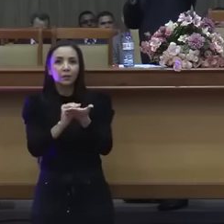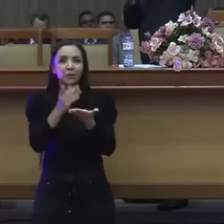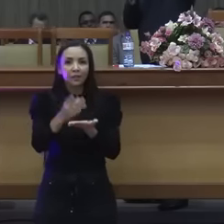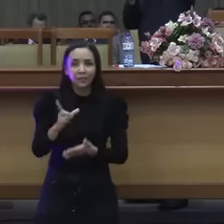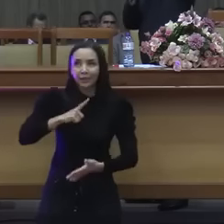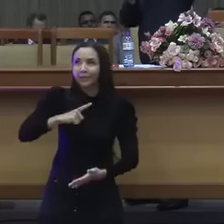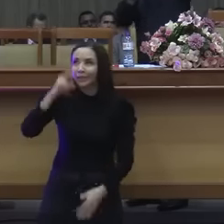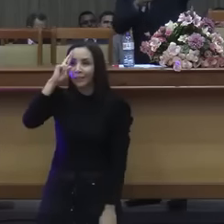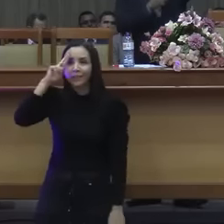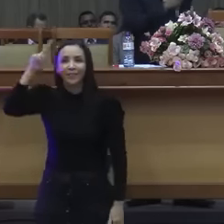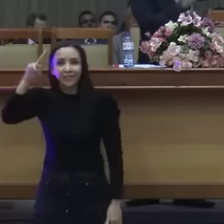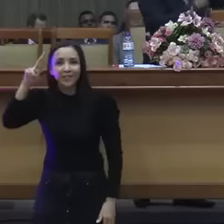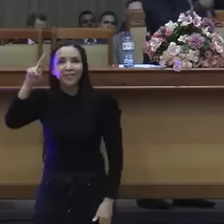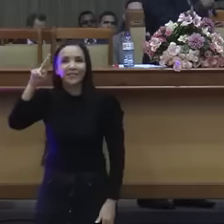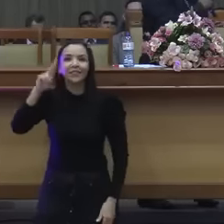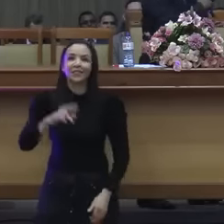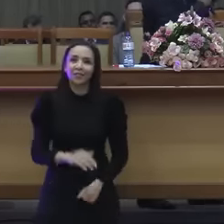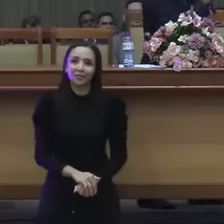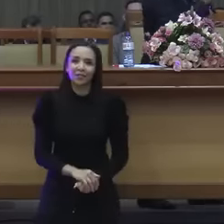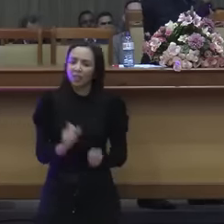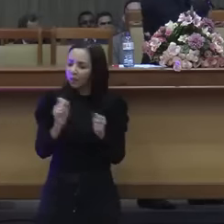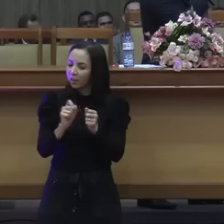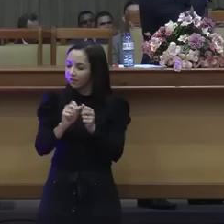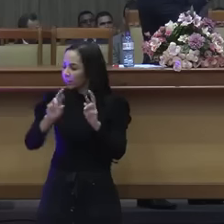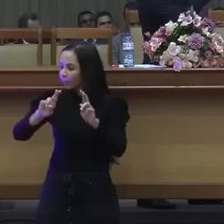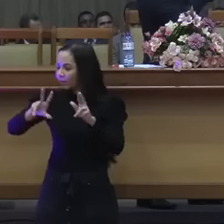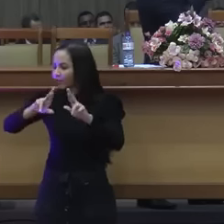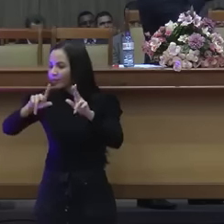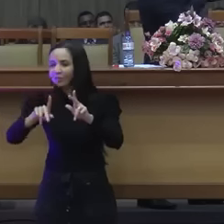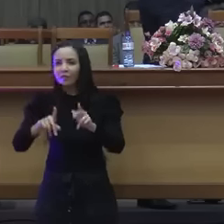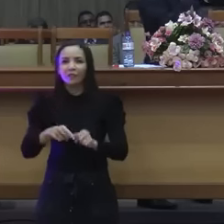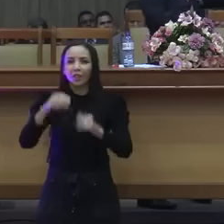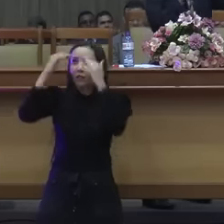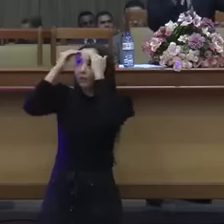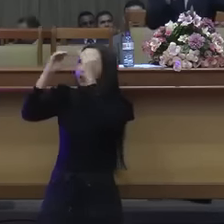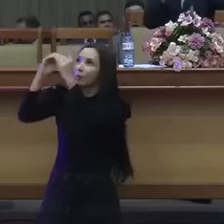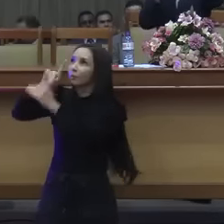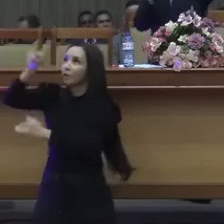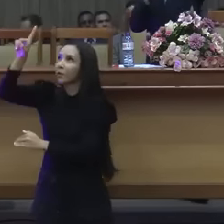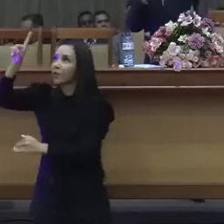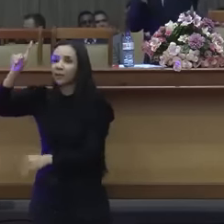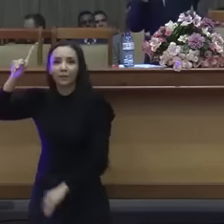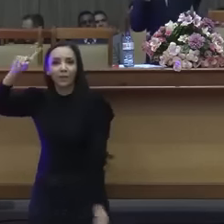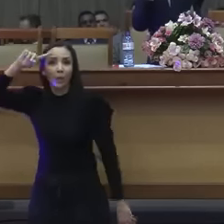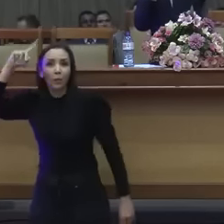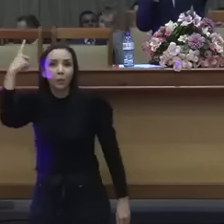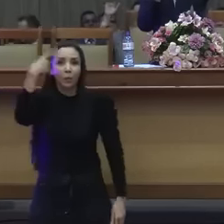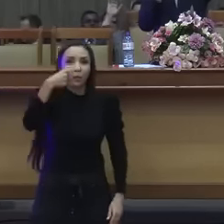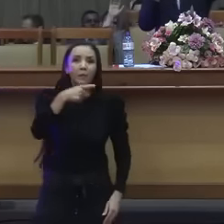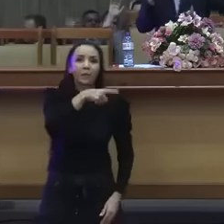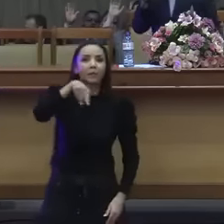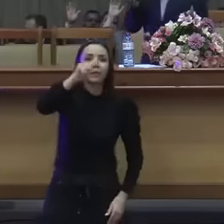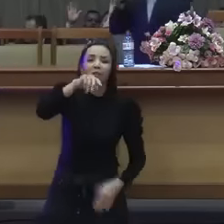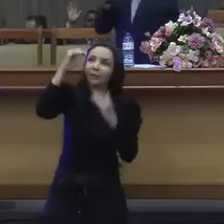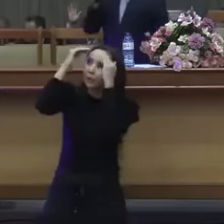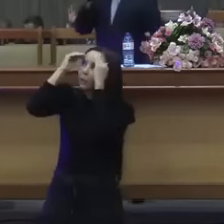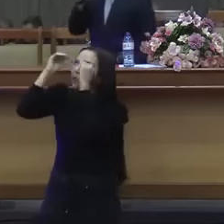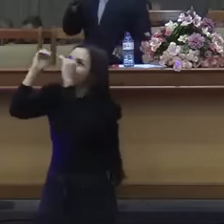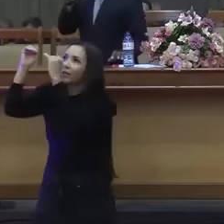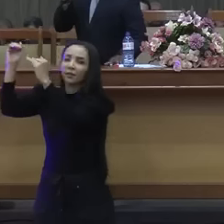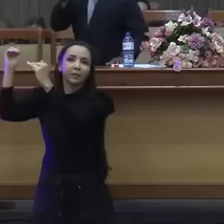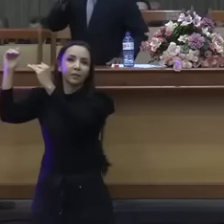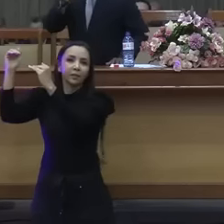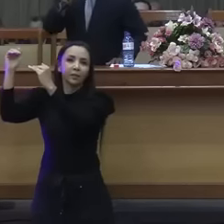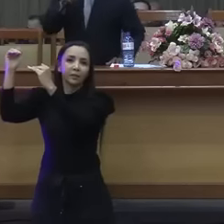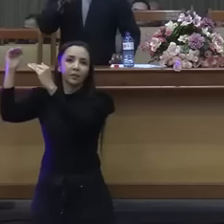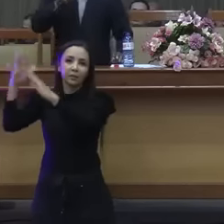dela é Jesus e ela faz tudo do jeito que Jesus manda quem glorifica Deus não é mais do